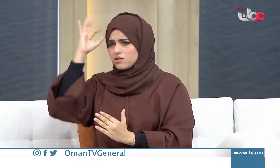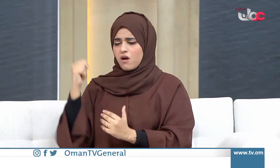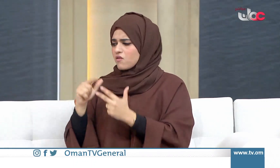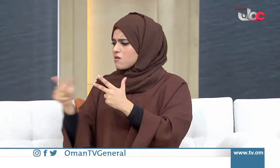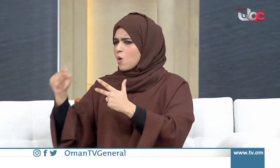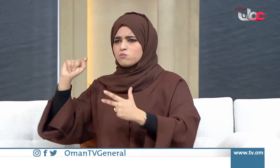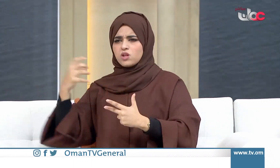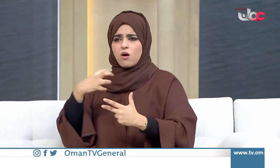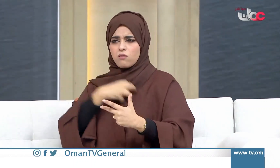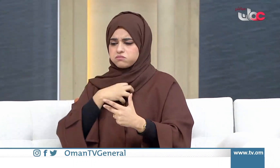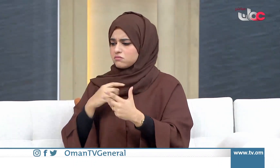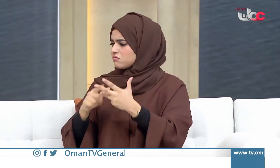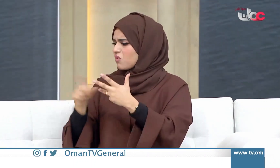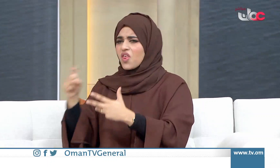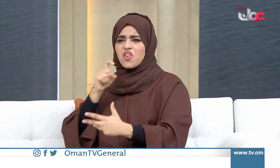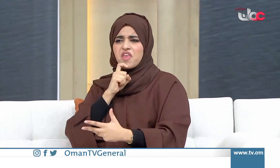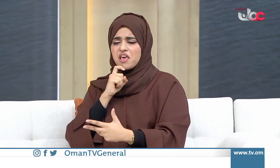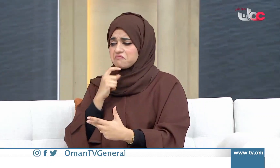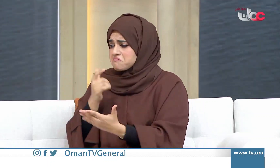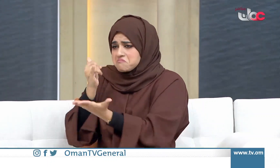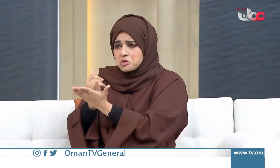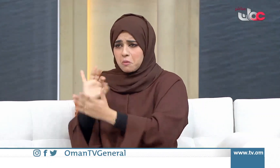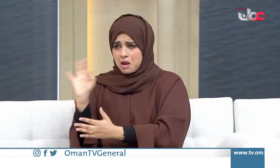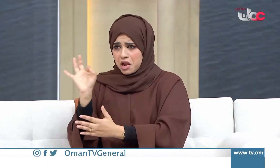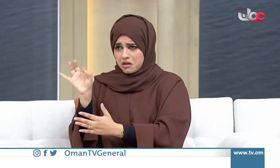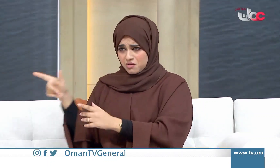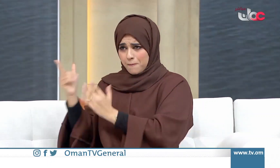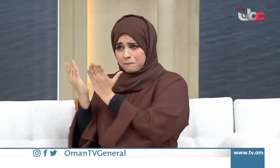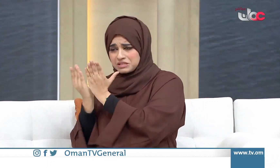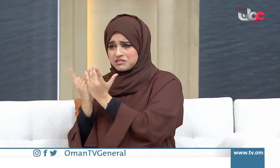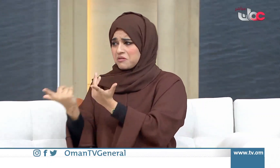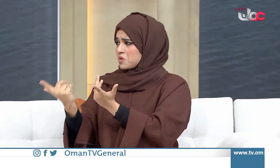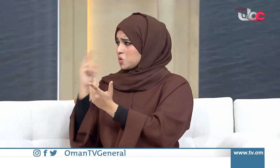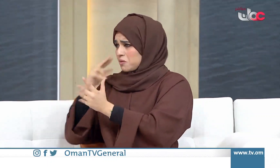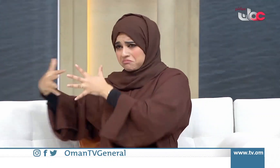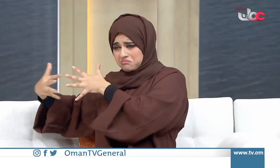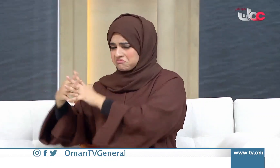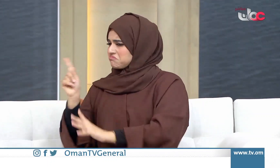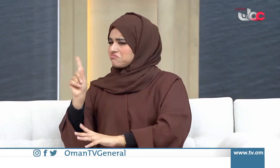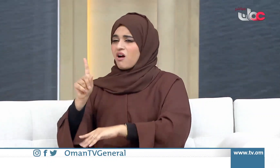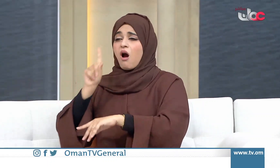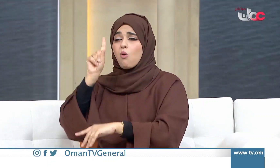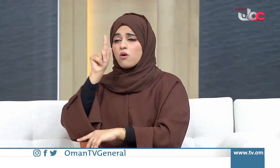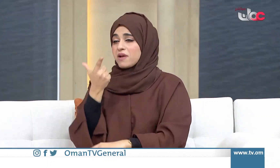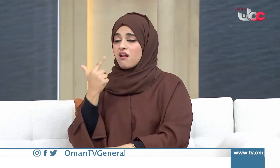بمشاكل نفسية سرعة الغضب وغيرها بسبب قلة التواصل أو فقدان